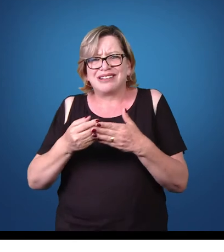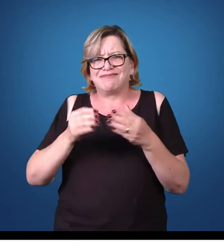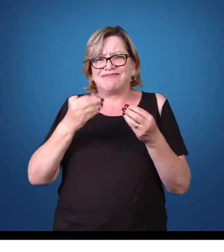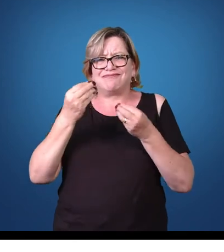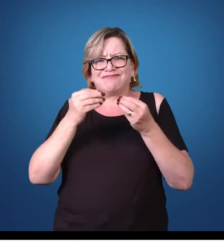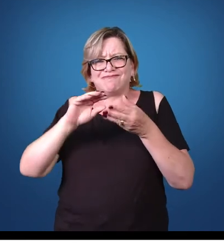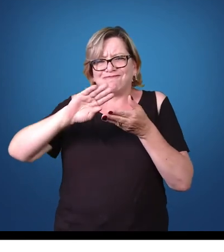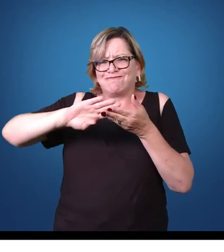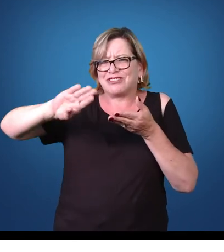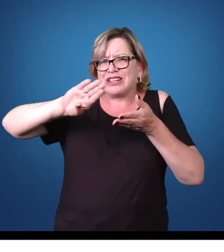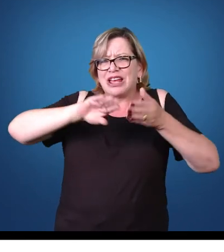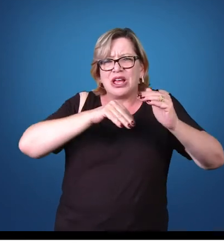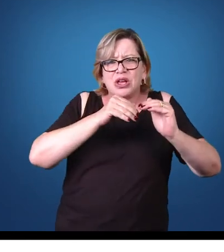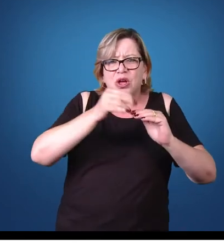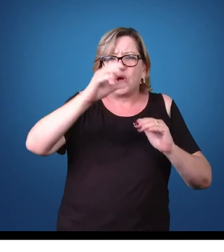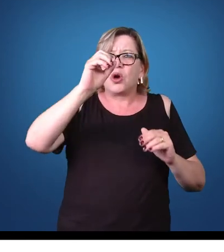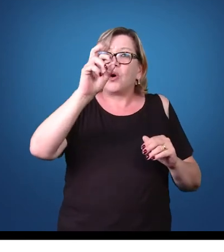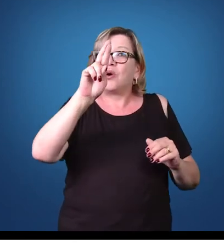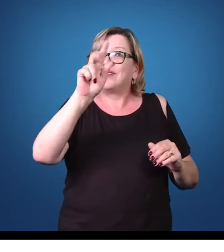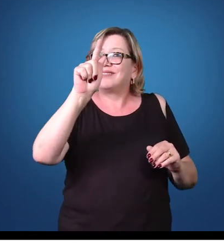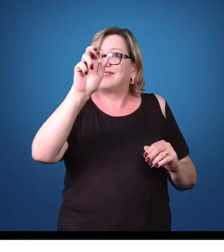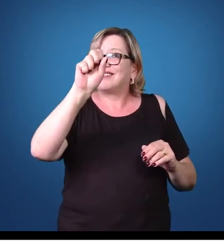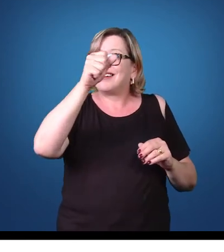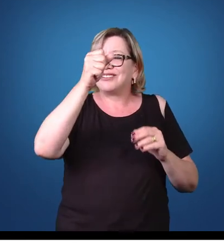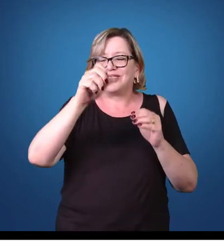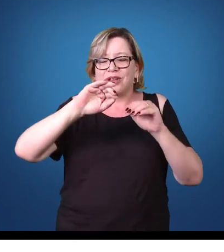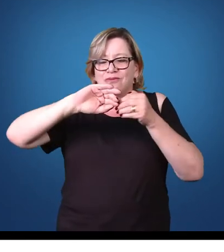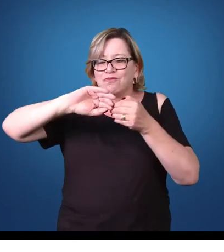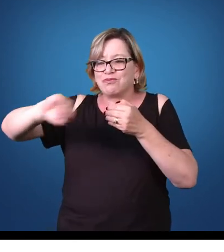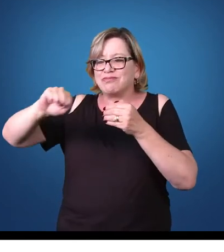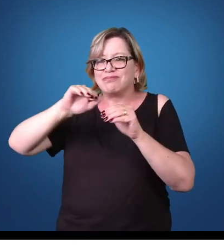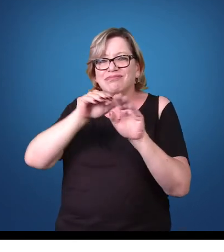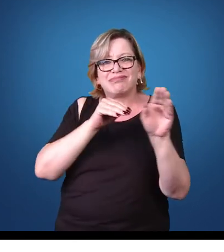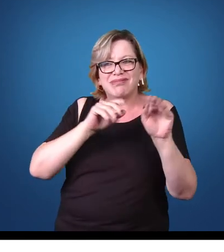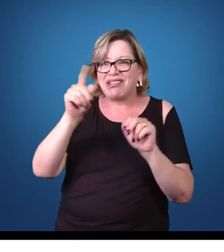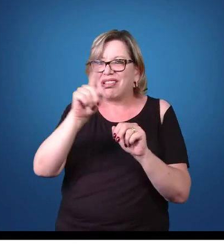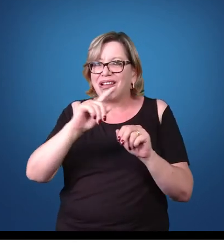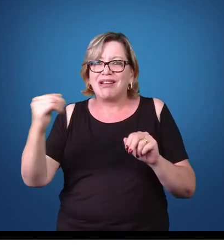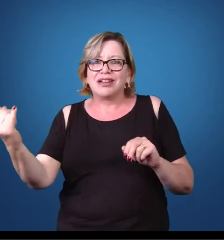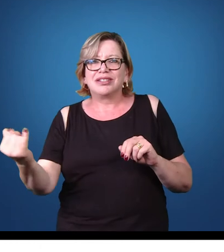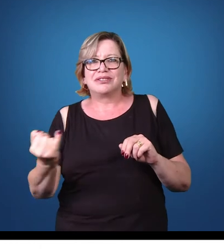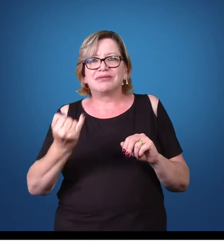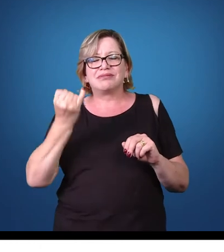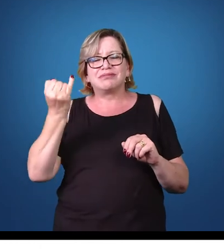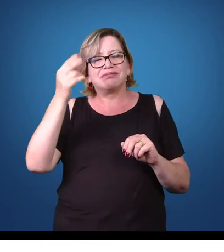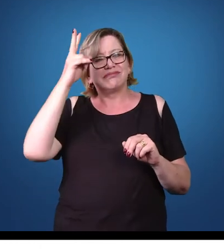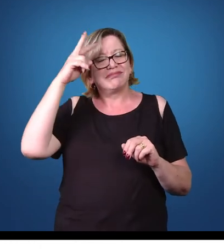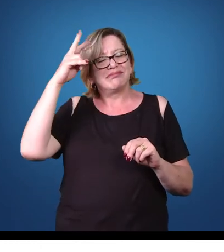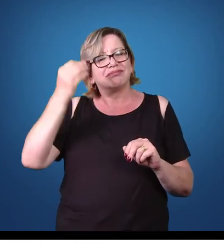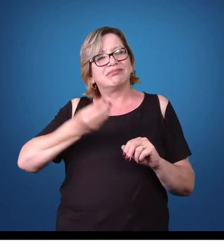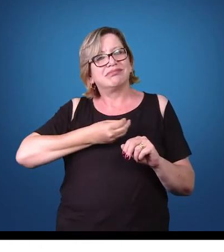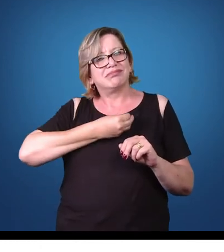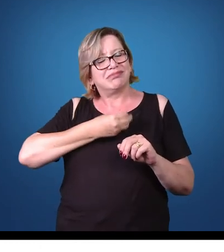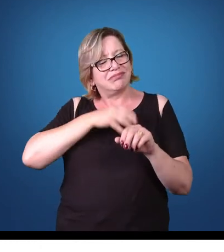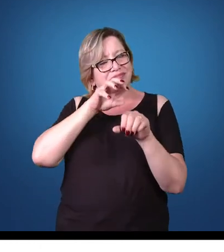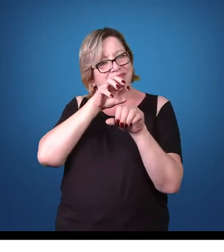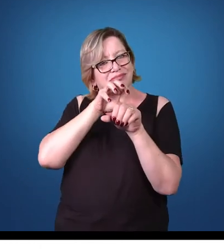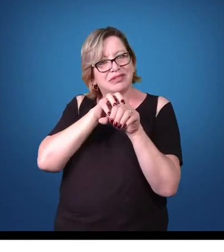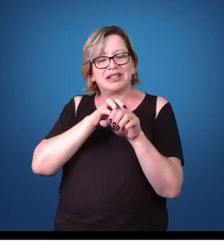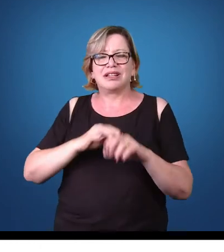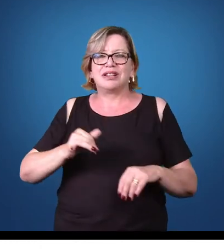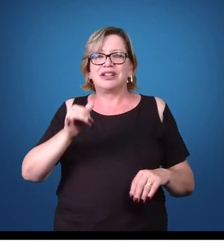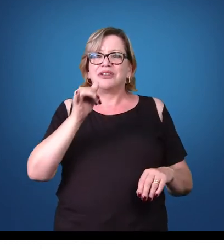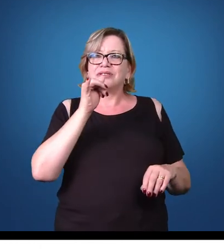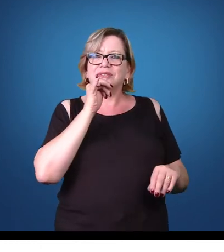que deixaram de ser tão importantes no histórico de vida desses parasitas. Um